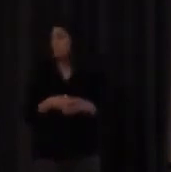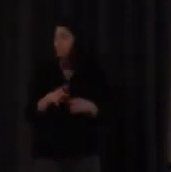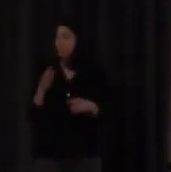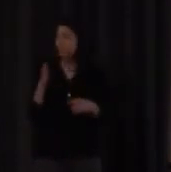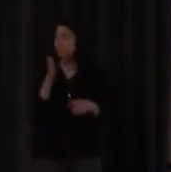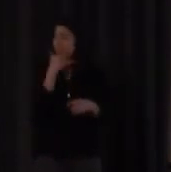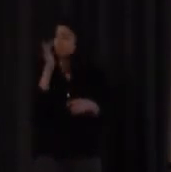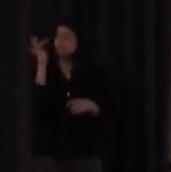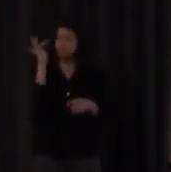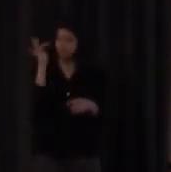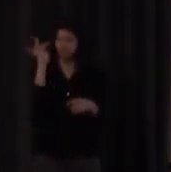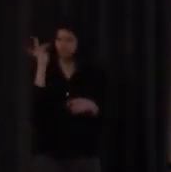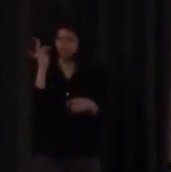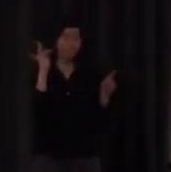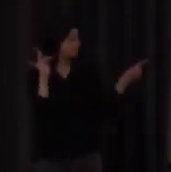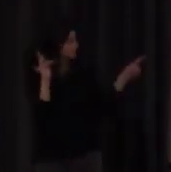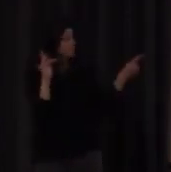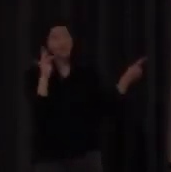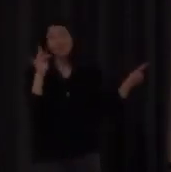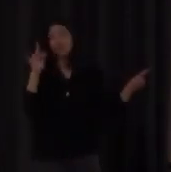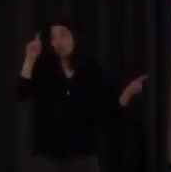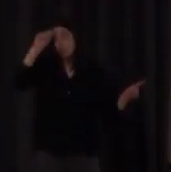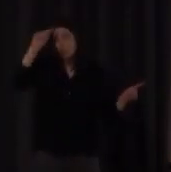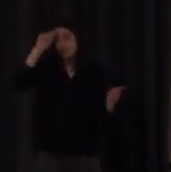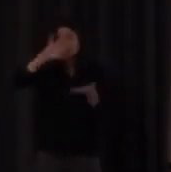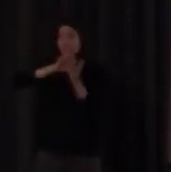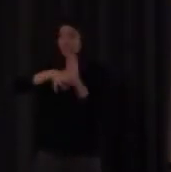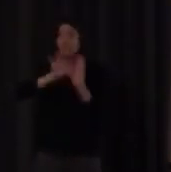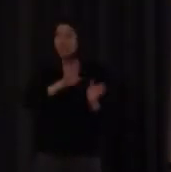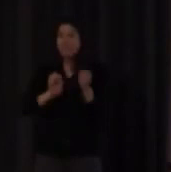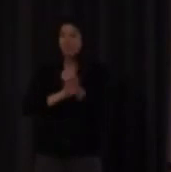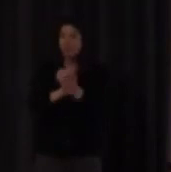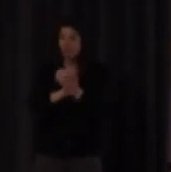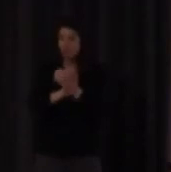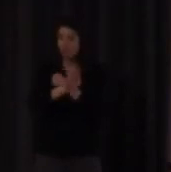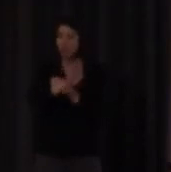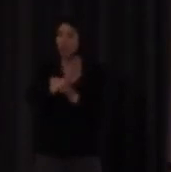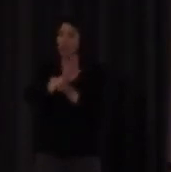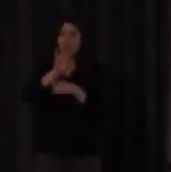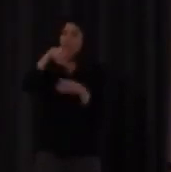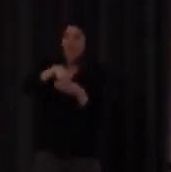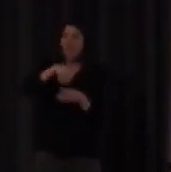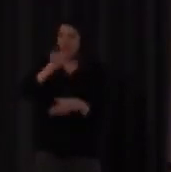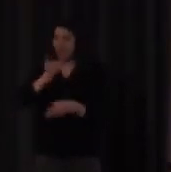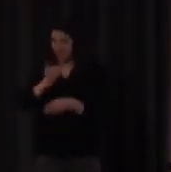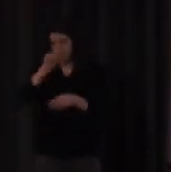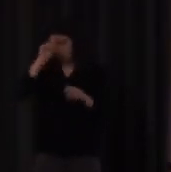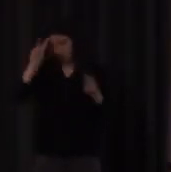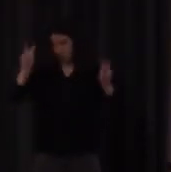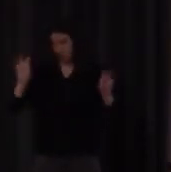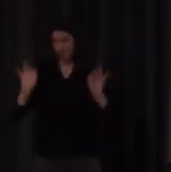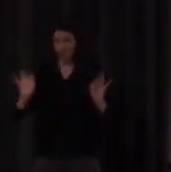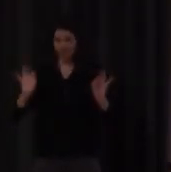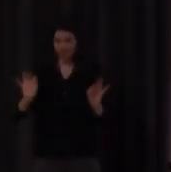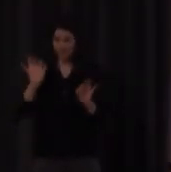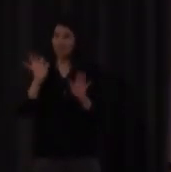esto se llama sistema de proyección en I y alrededor de este sistema se van a poder